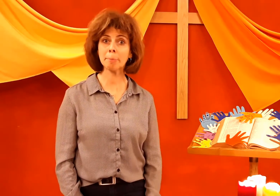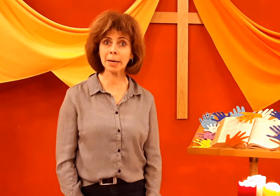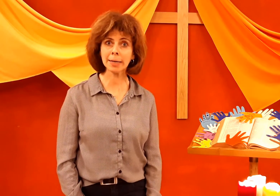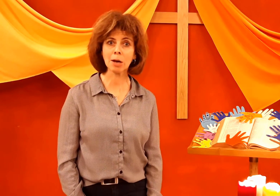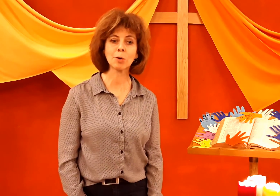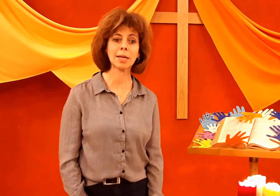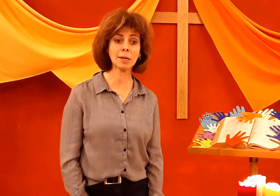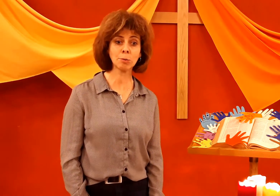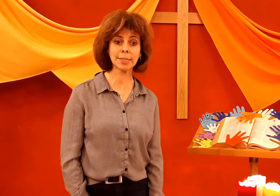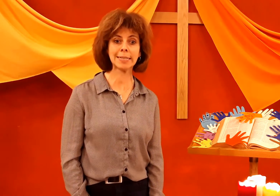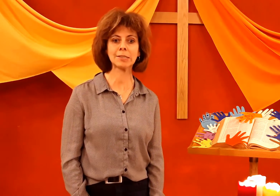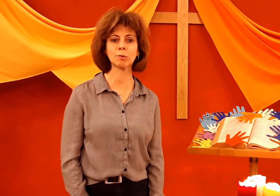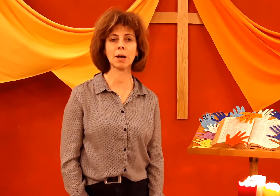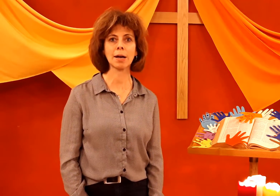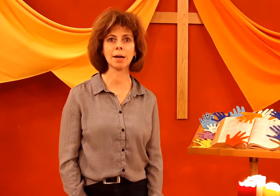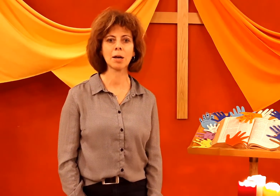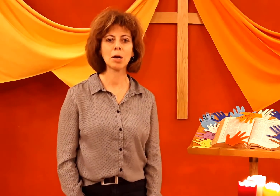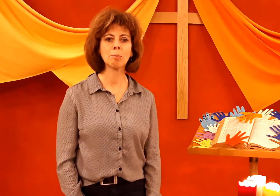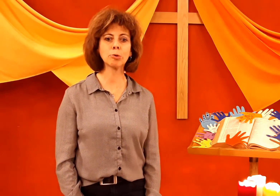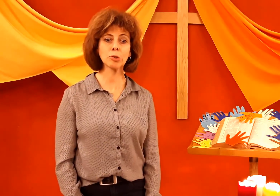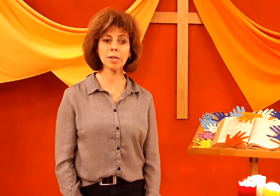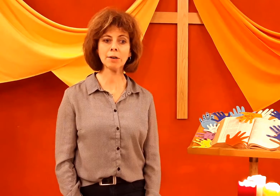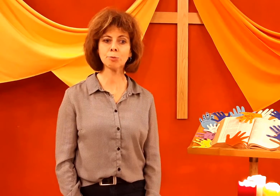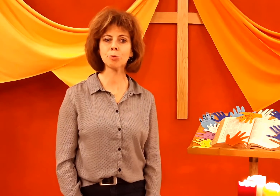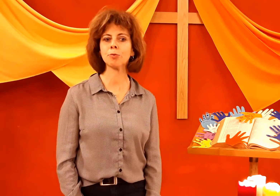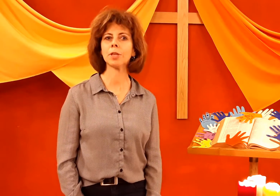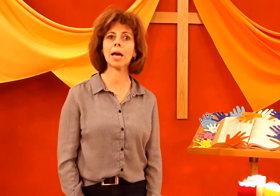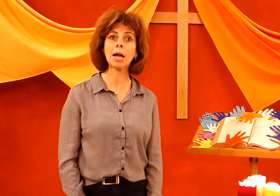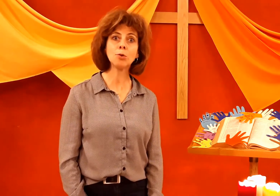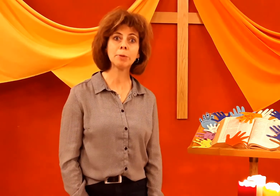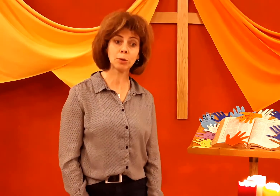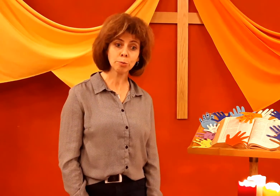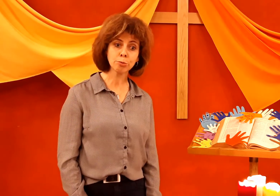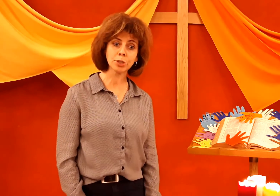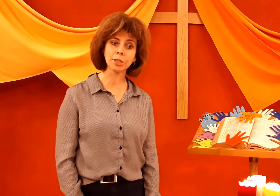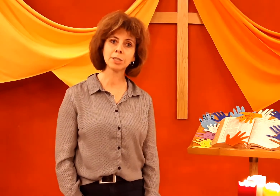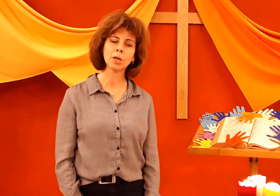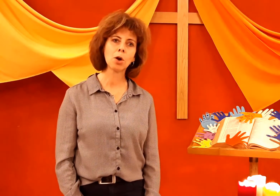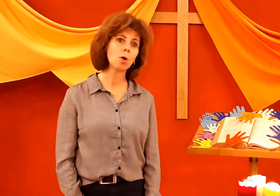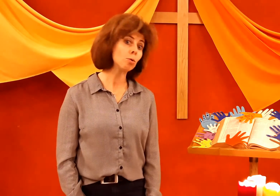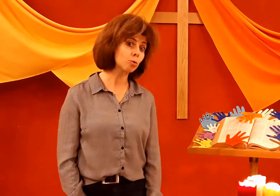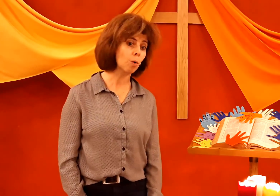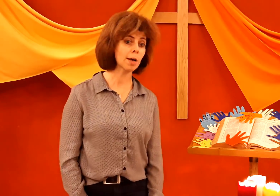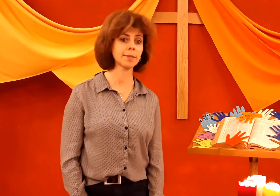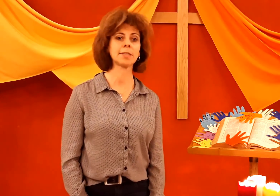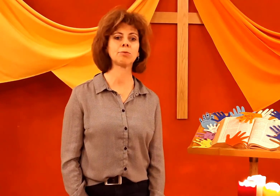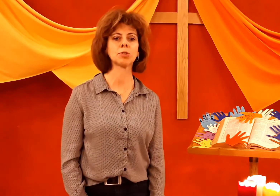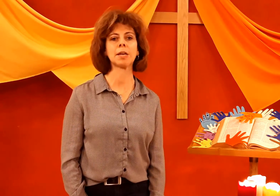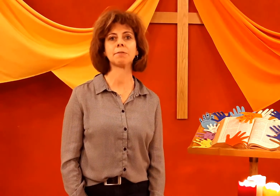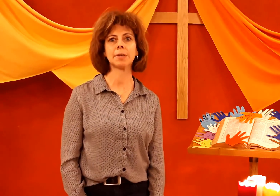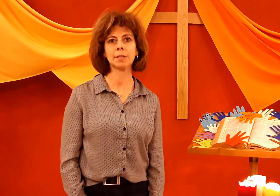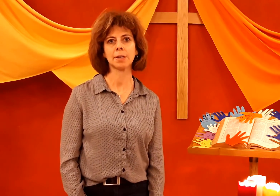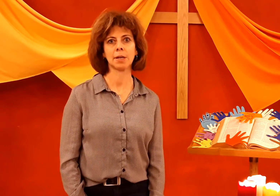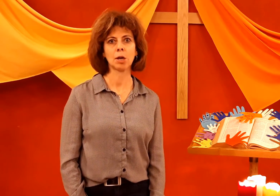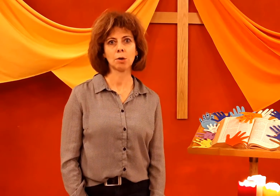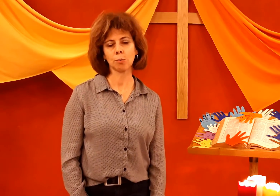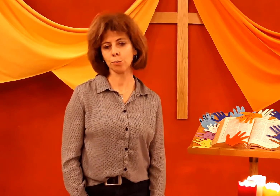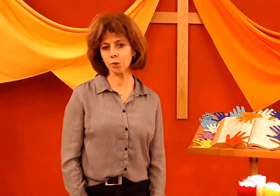préparer à écouter l'histoire. Pour cela, vous pouvez allumer une bougie, ou trois si vous en avez, ou